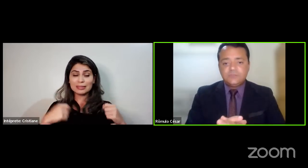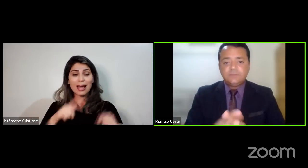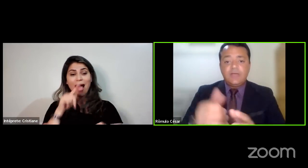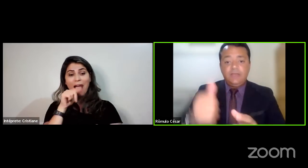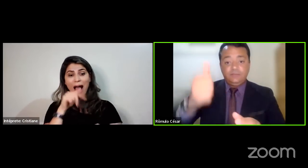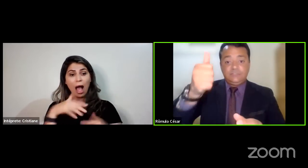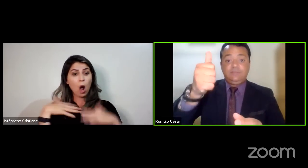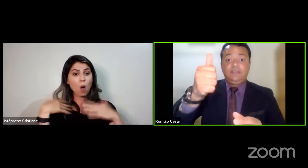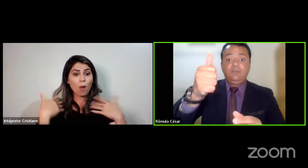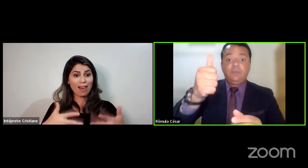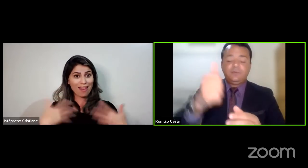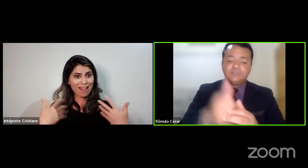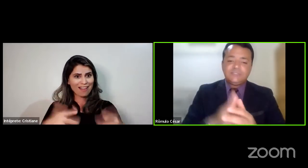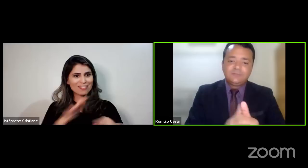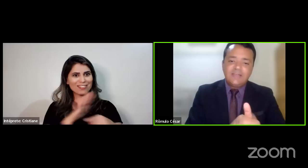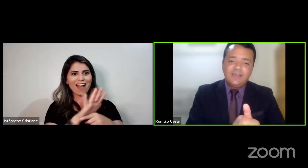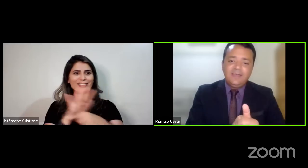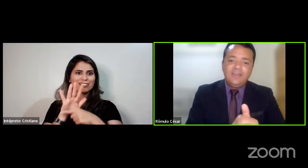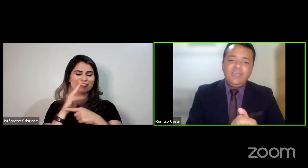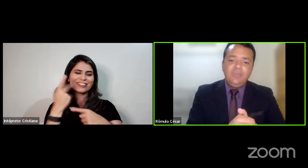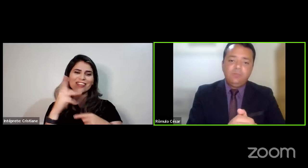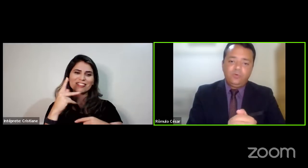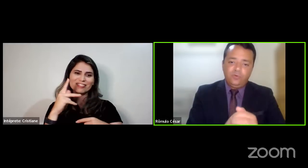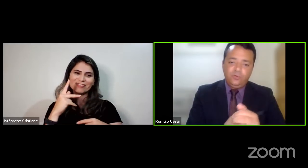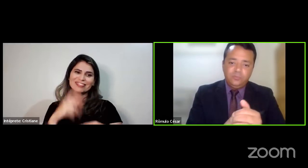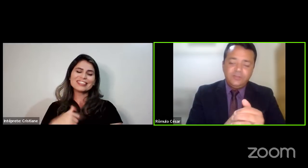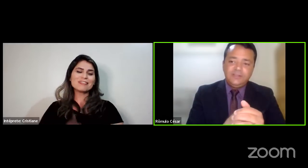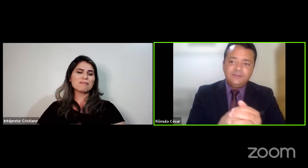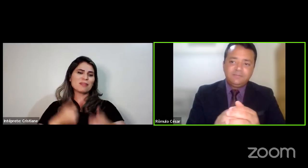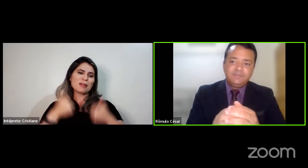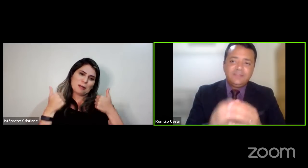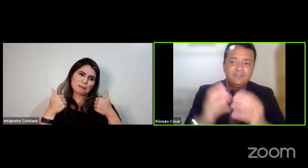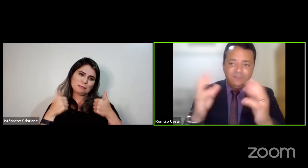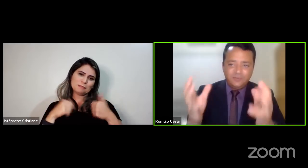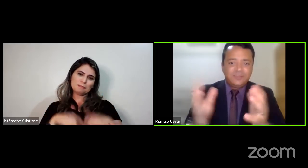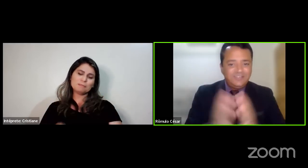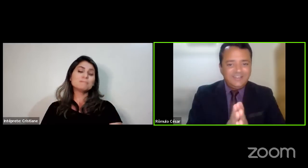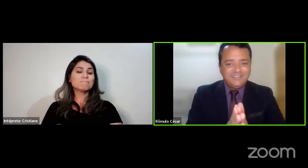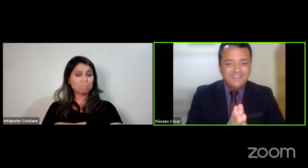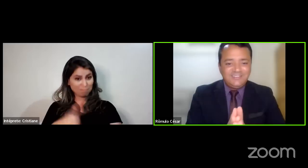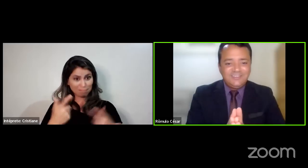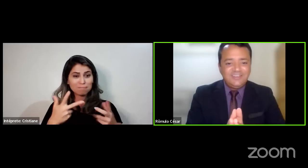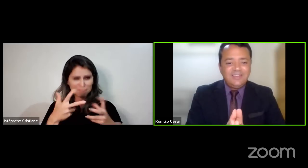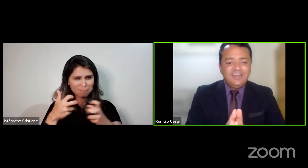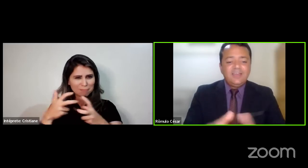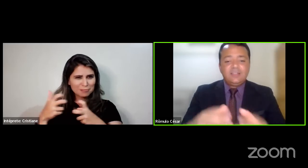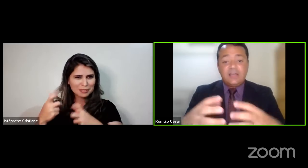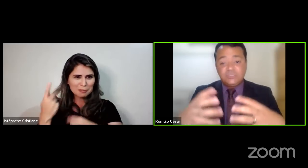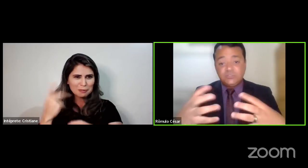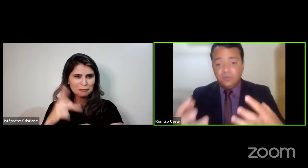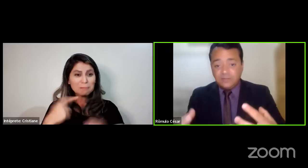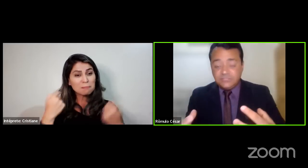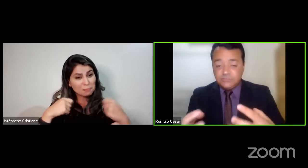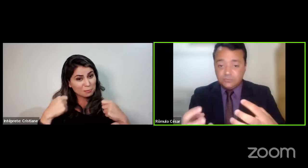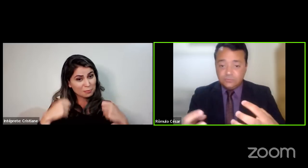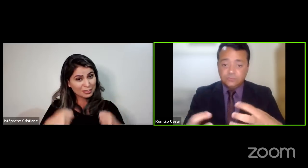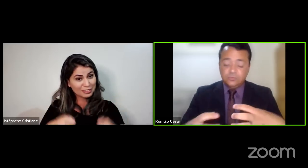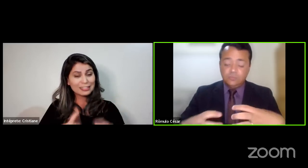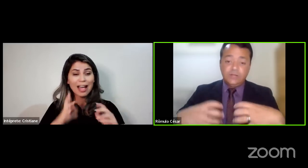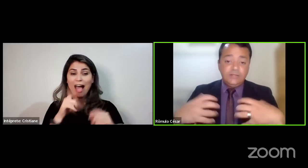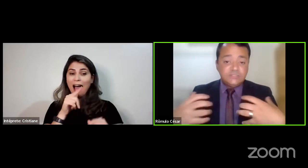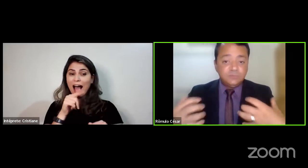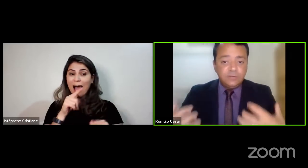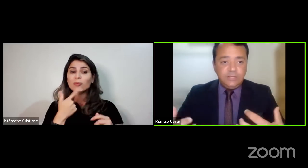tudo isso. aí você vai ter uma produção da imunoglobulina. Viu que interessante? A soma disso